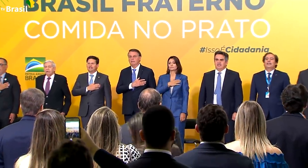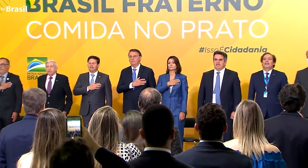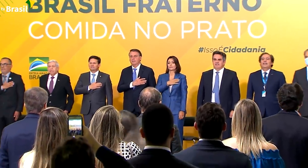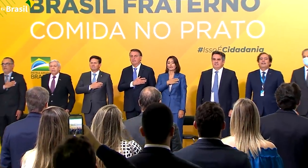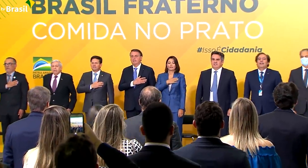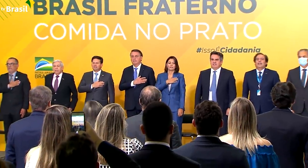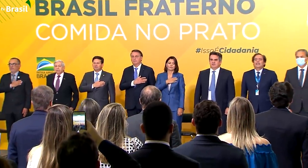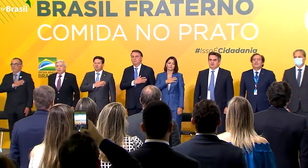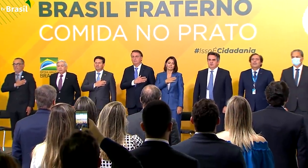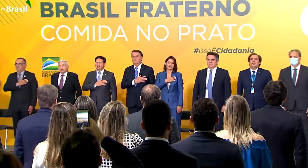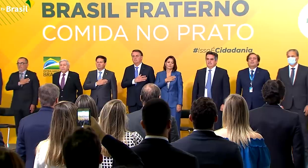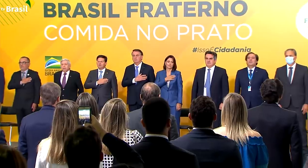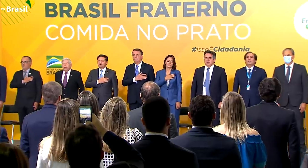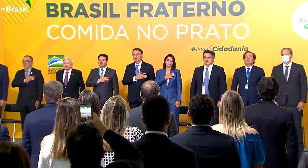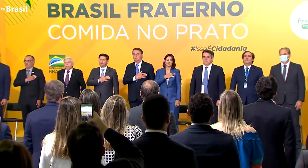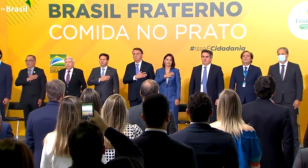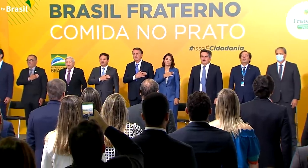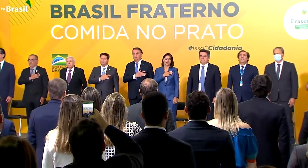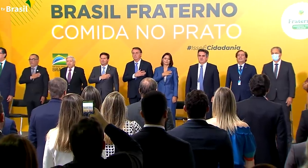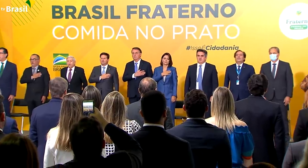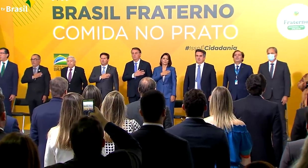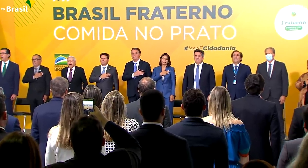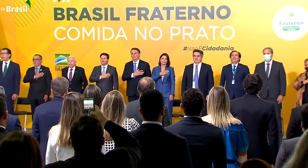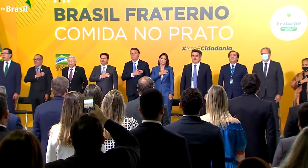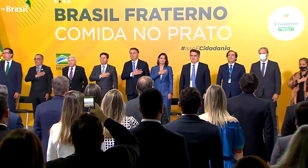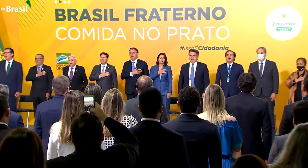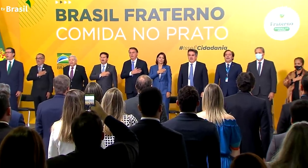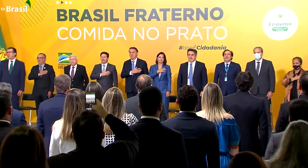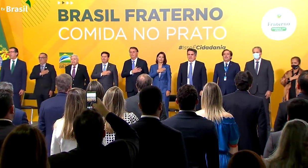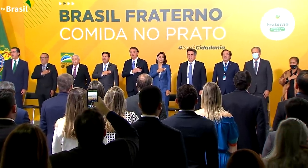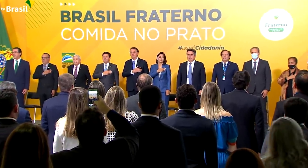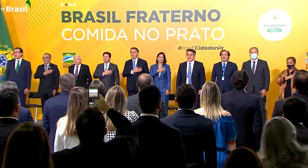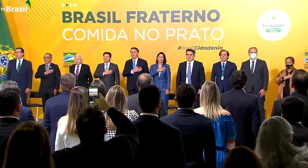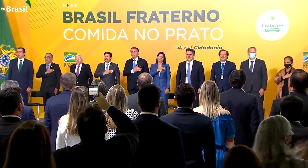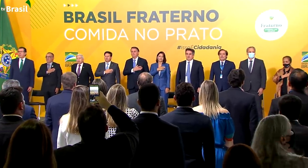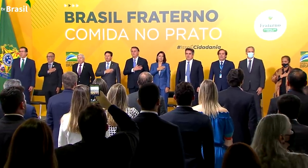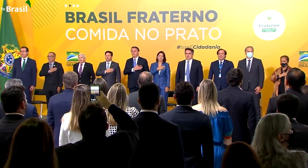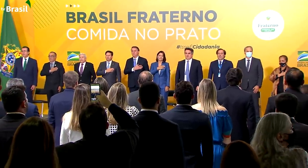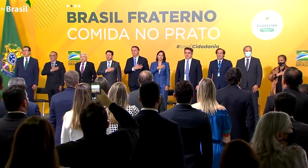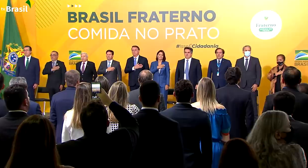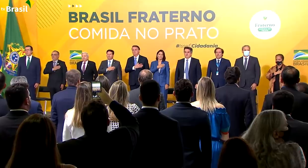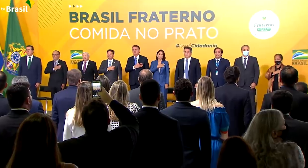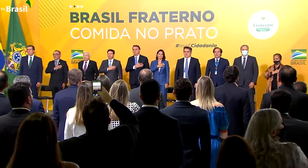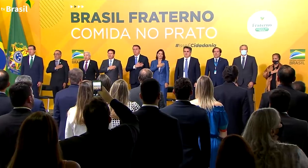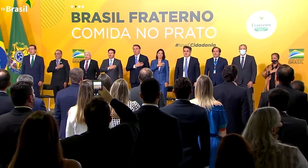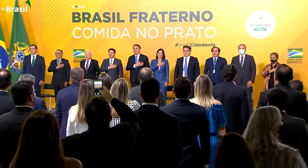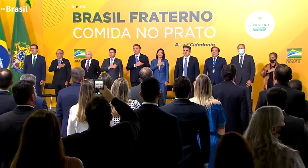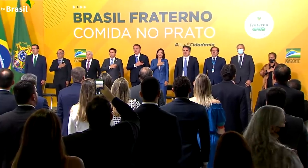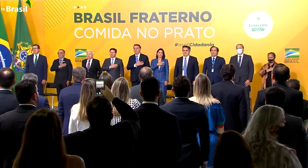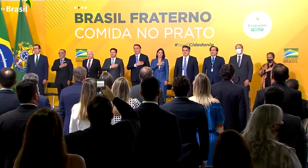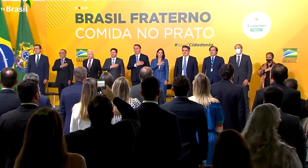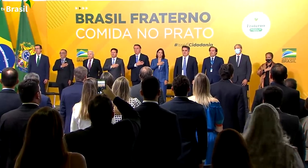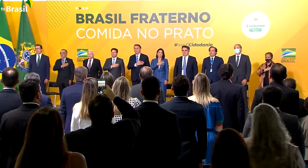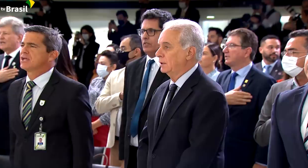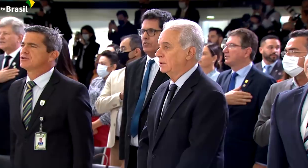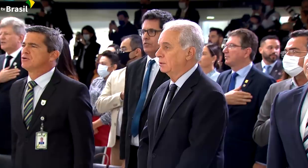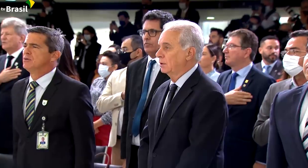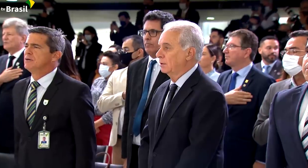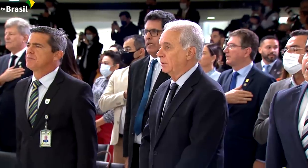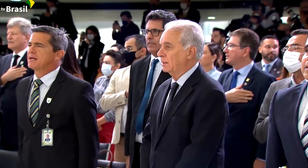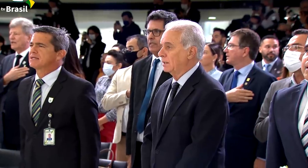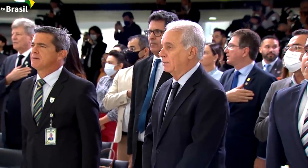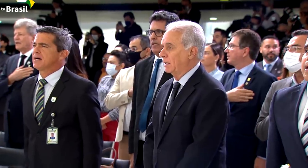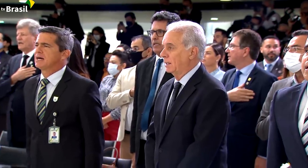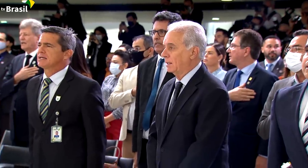Entre outras mil, és tu, Brasil, ó pátria amada. Os filhos deste sol, és mãe, gente,